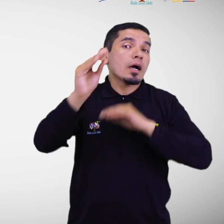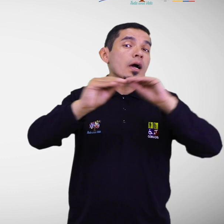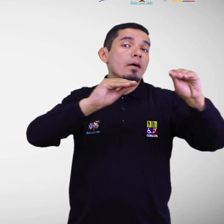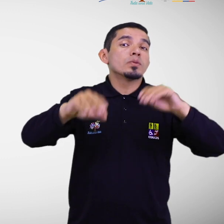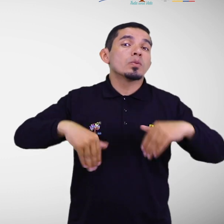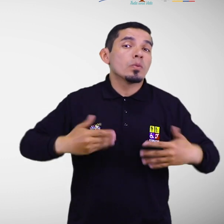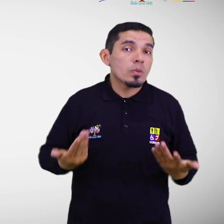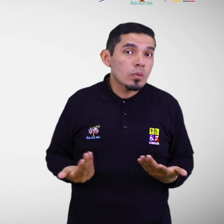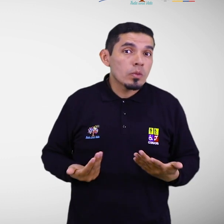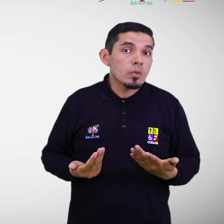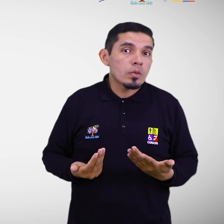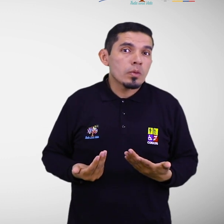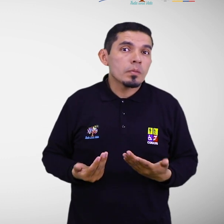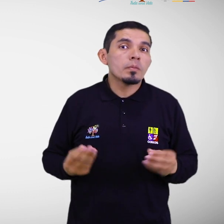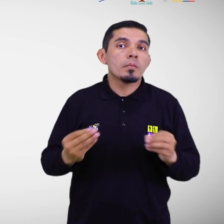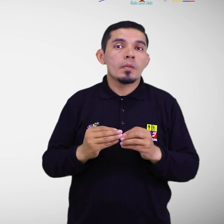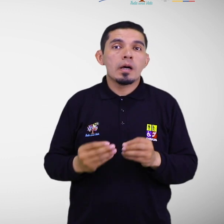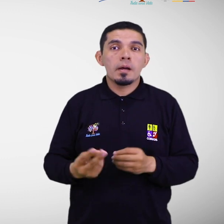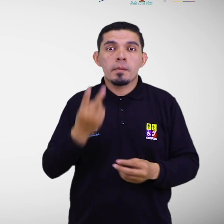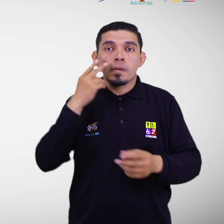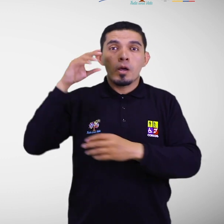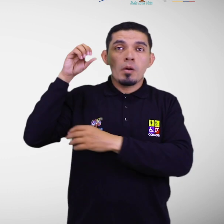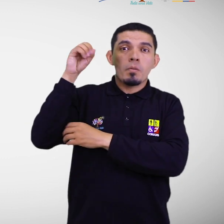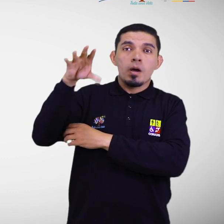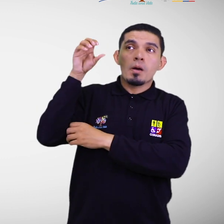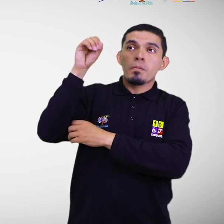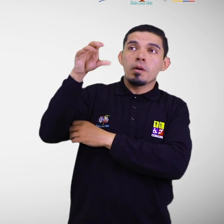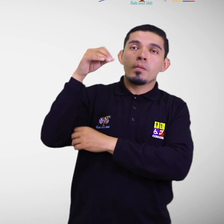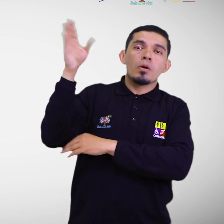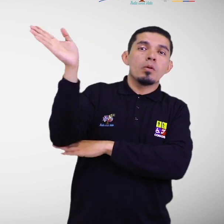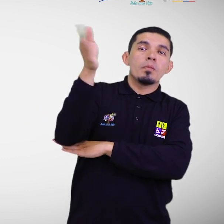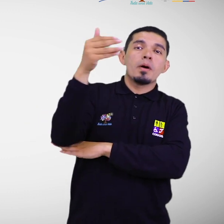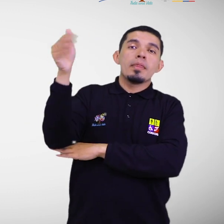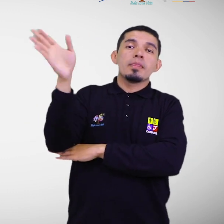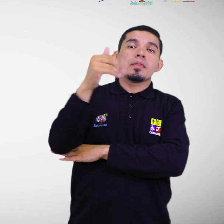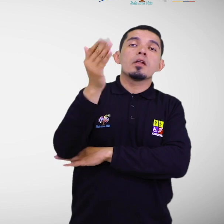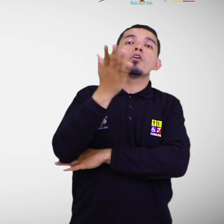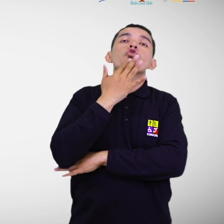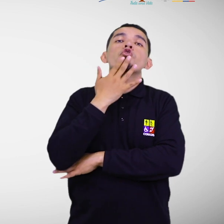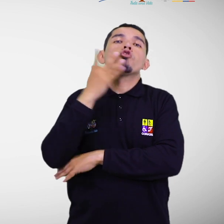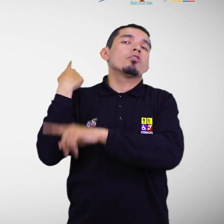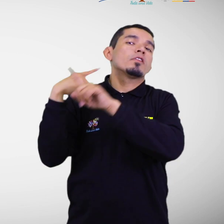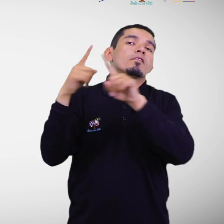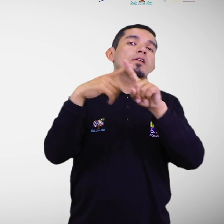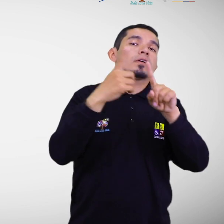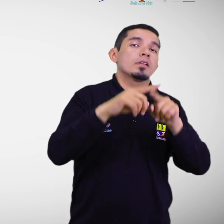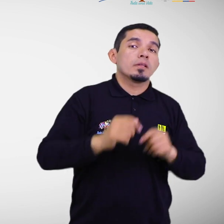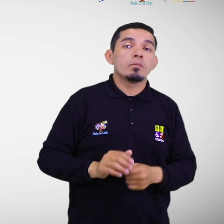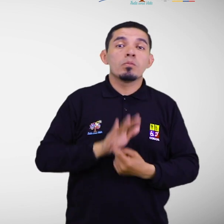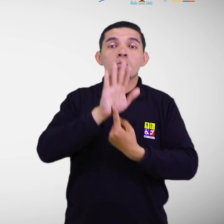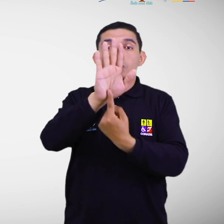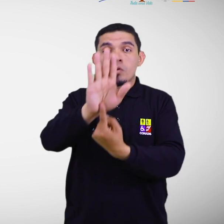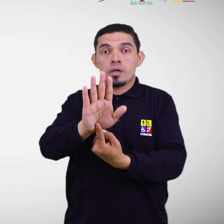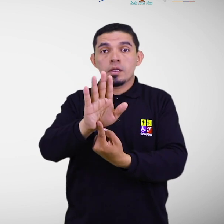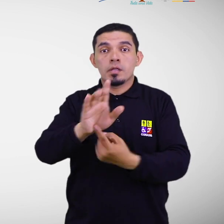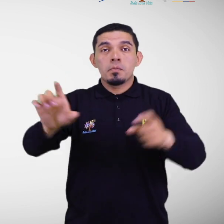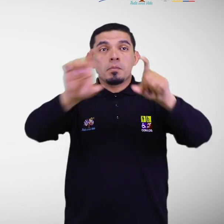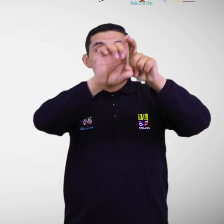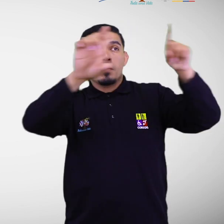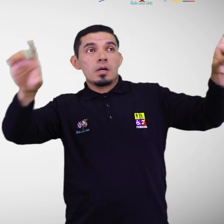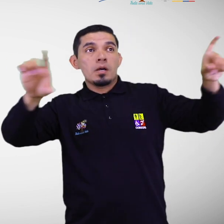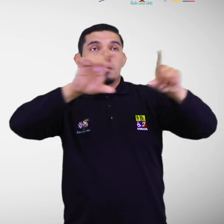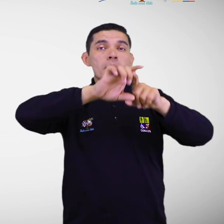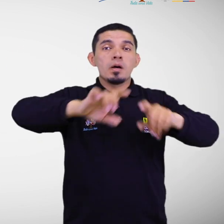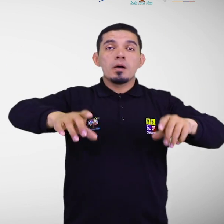inclusivos. Señales visuales banderas de colores de acuerdo al tipo de alerta. Imágenes, letreros, luces